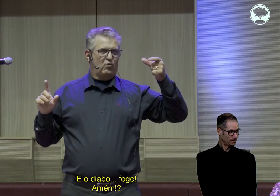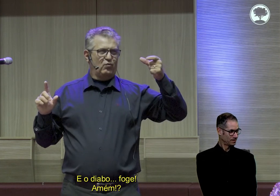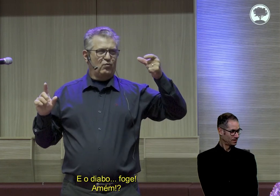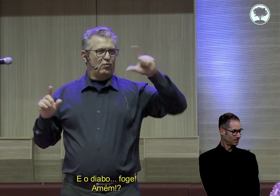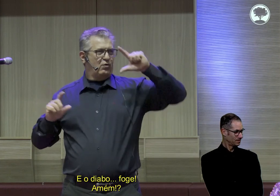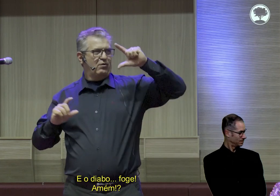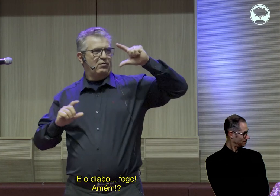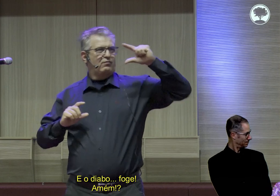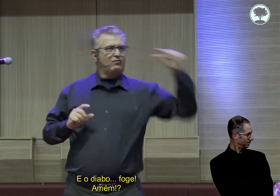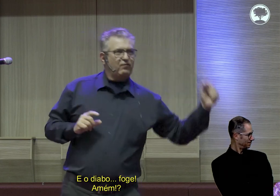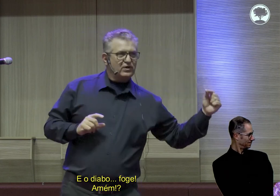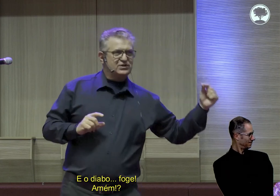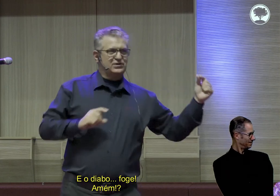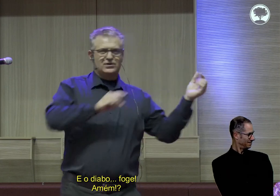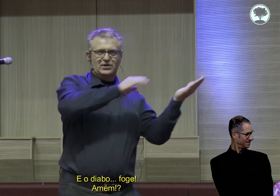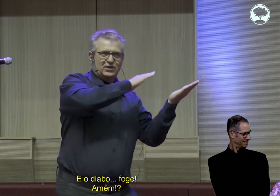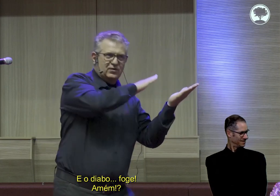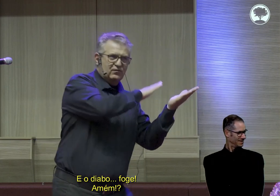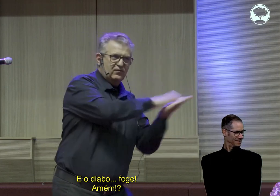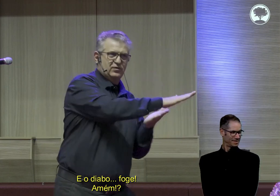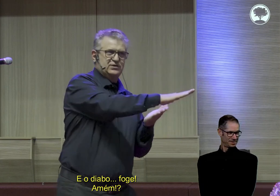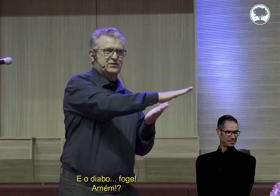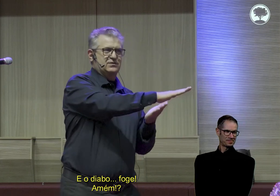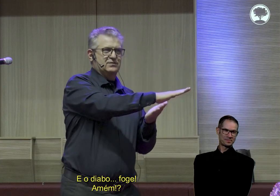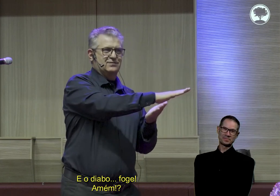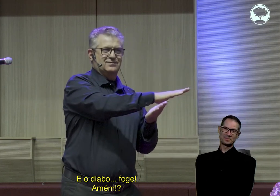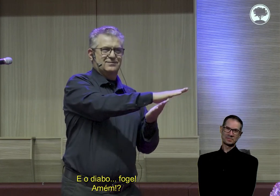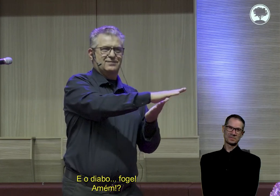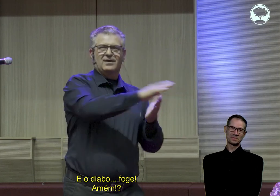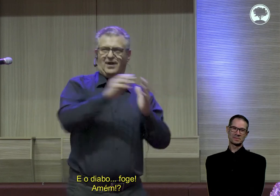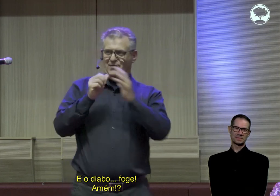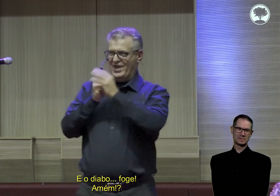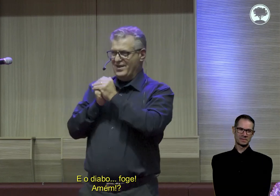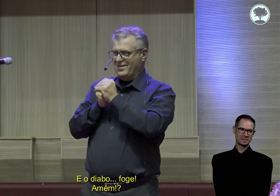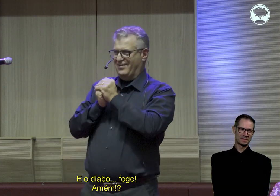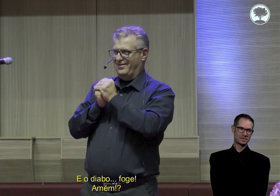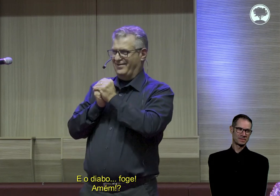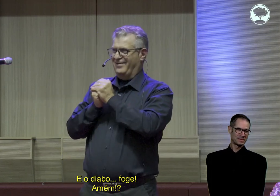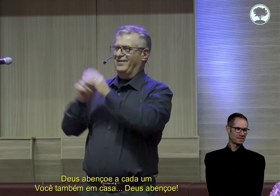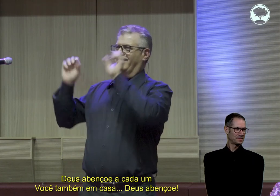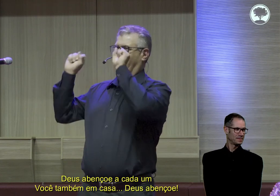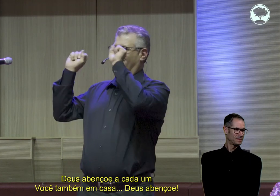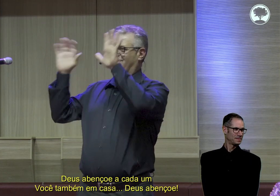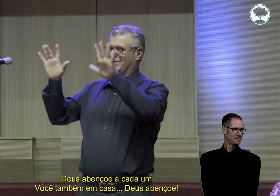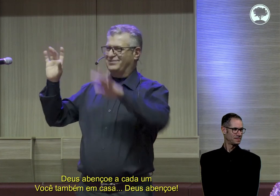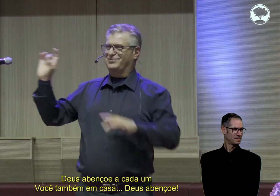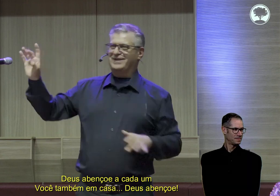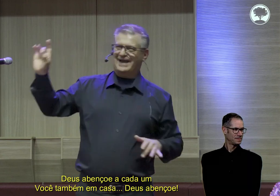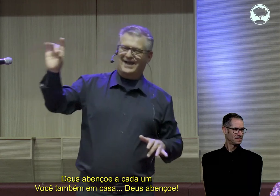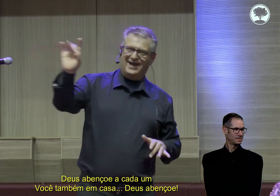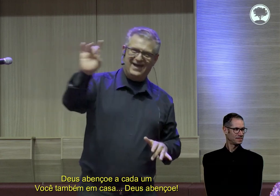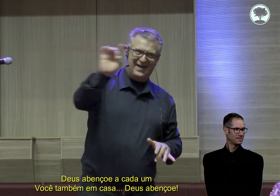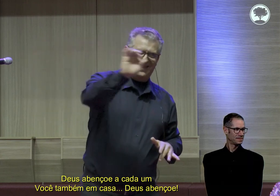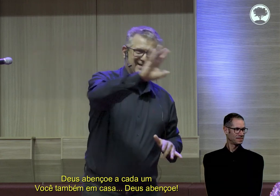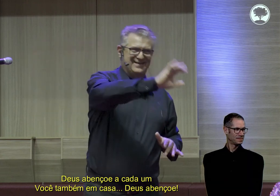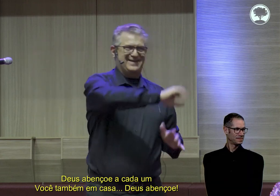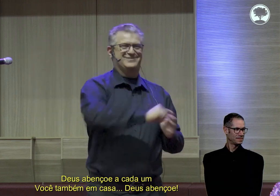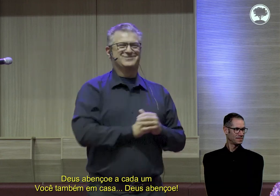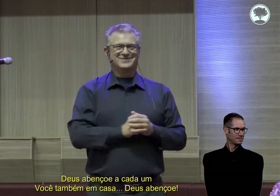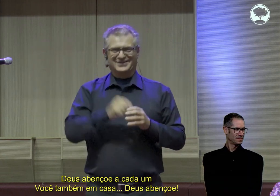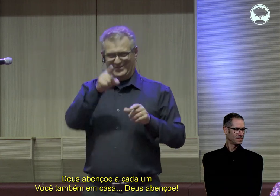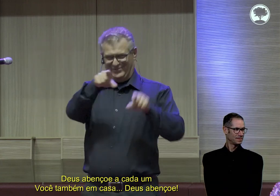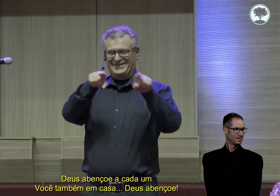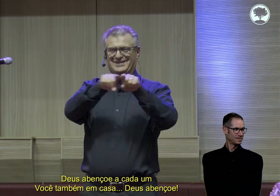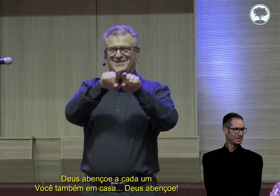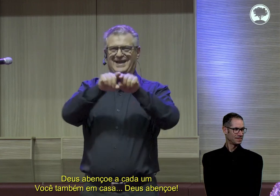diabo foge. Foge. Amém? Amém? Deus abençoe a cada